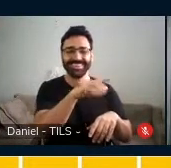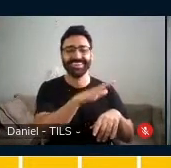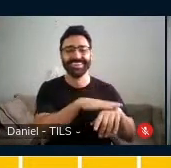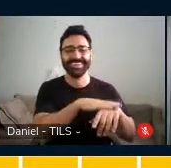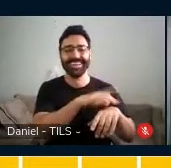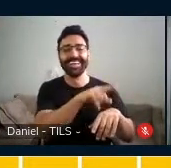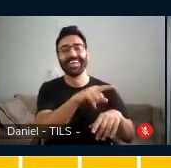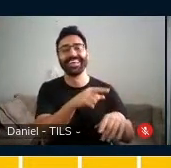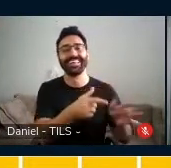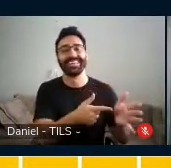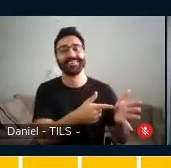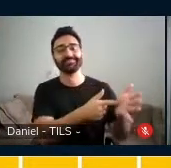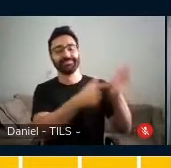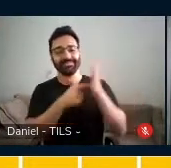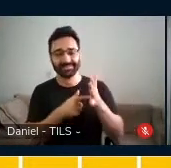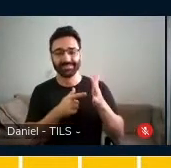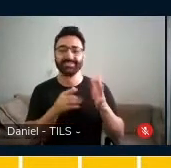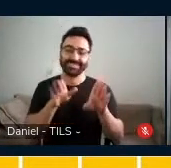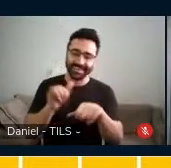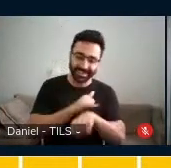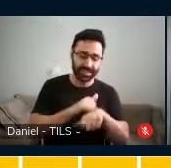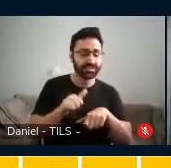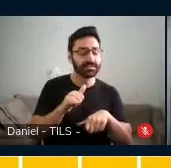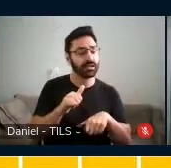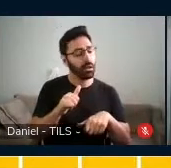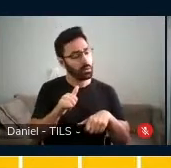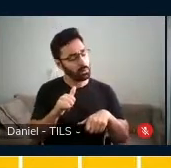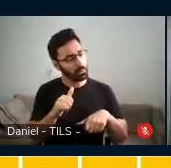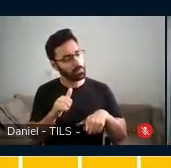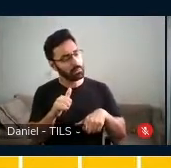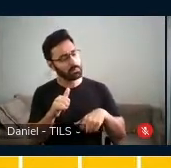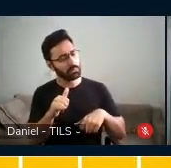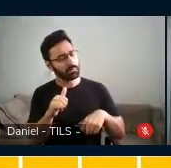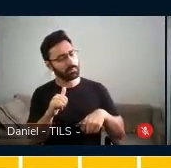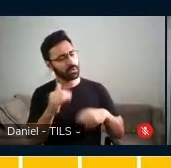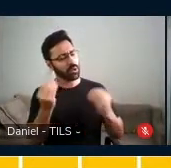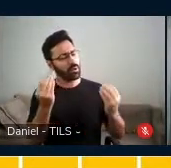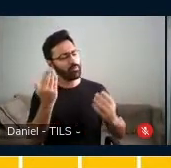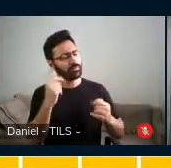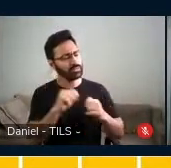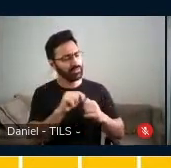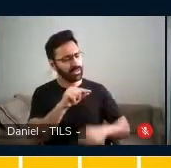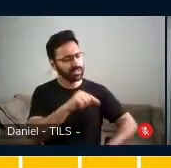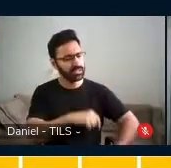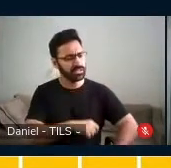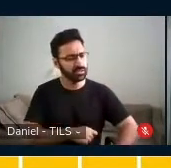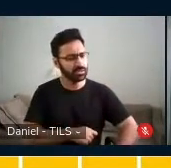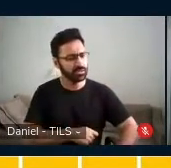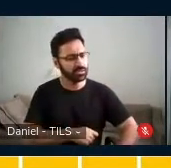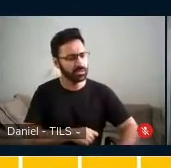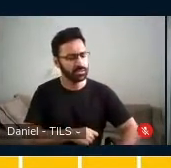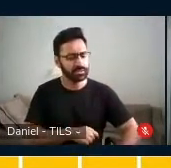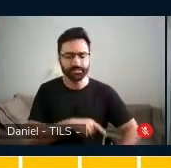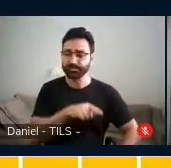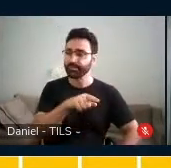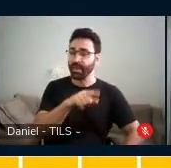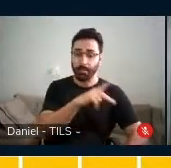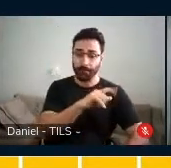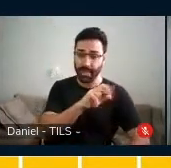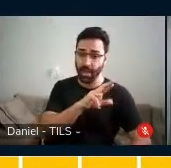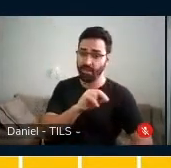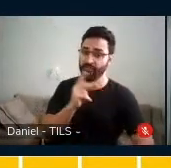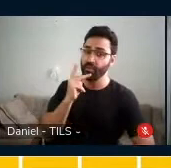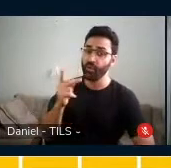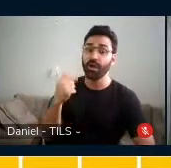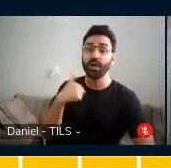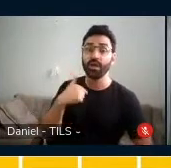funcionou. Aí eu virei e falei, eu falei, Paula, como que você fez? aí ela virou e falou, eu